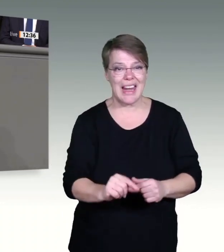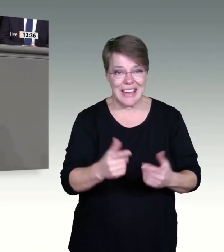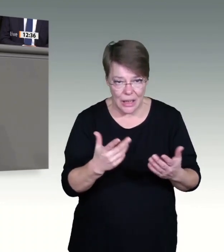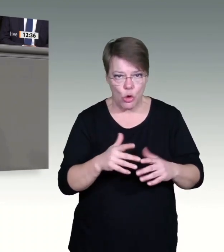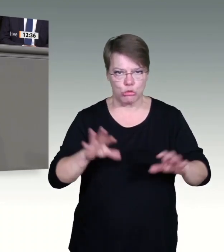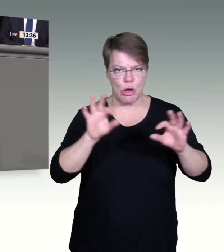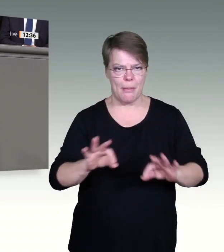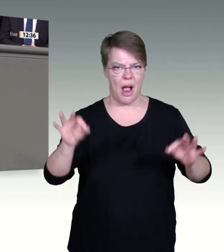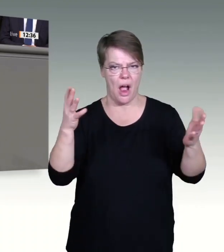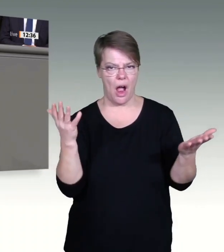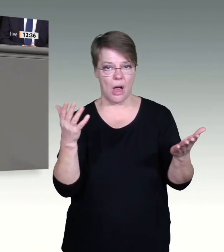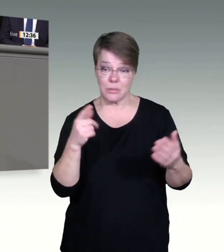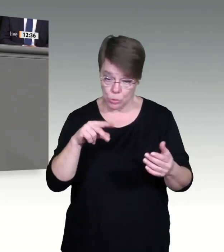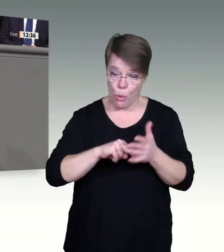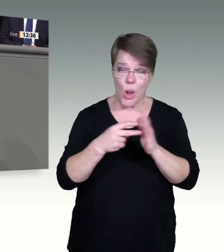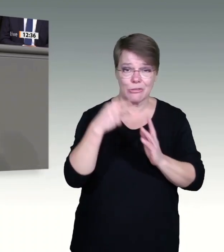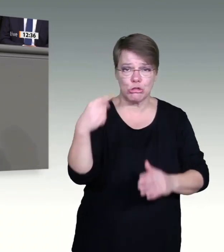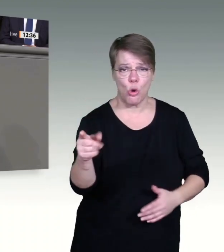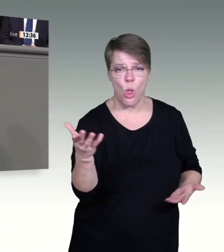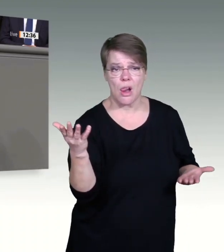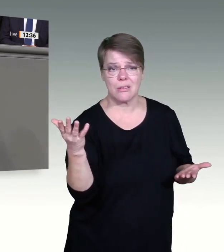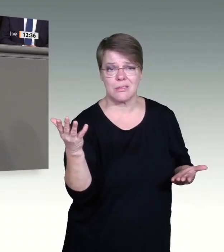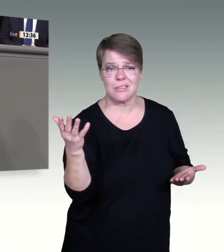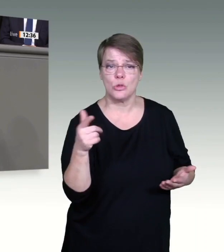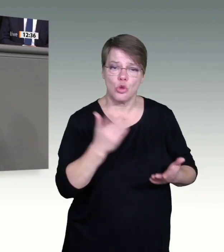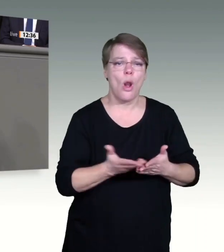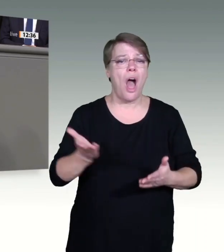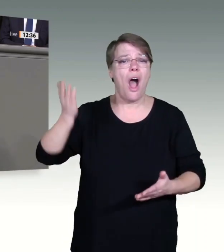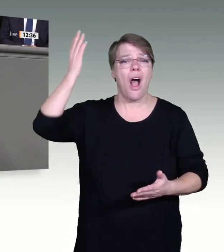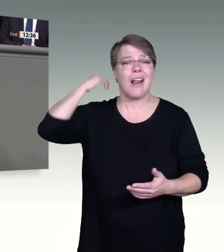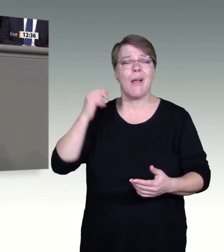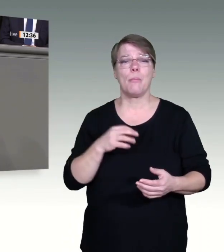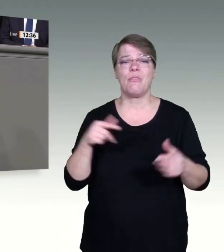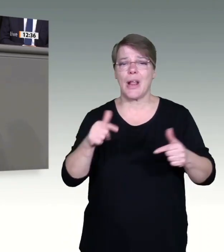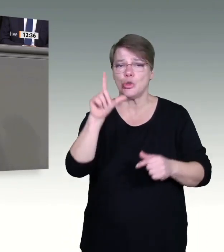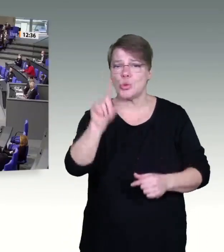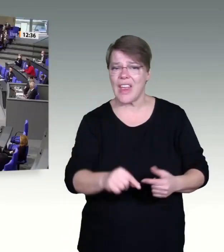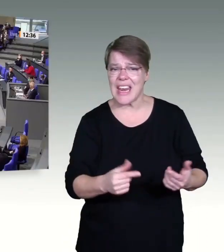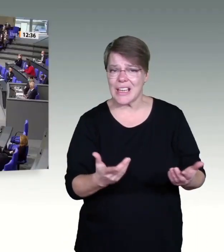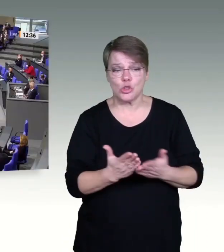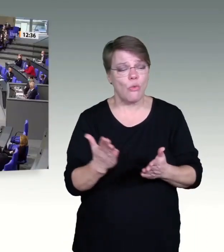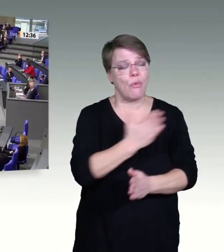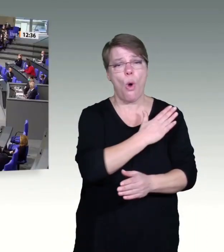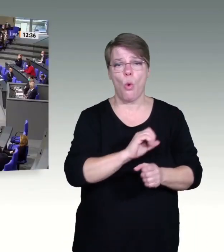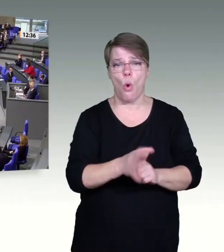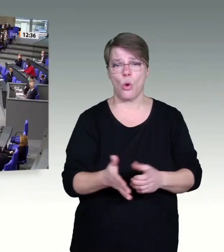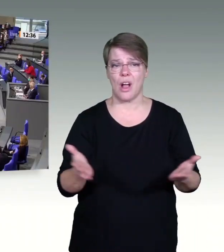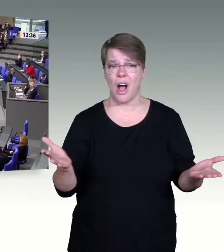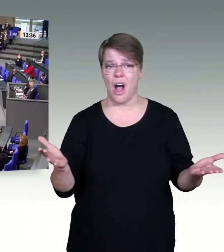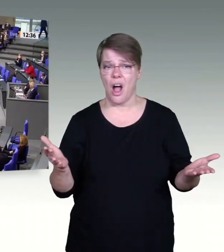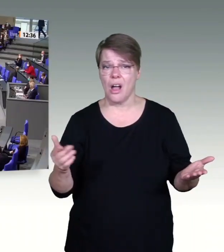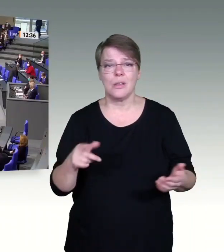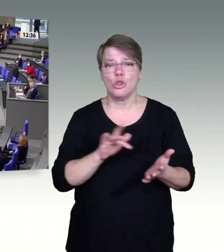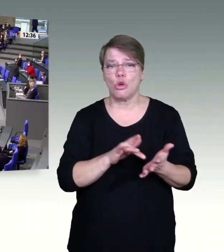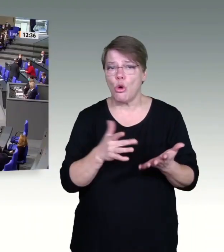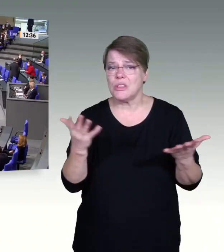Pflegekräfte bereits vergrault wurden. Die Gesellschaft ist nicht wegen der Ungeimpften tiefgespalten, sondern